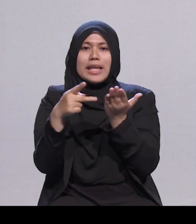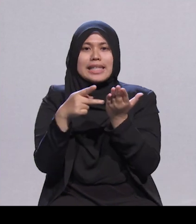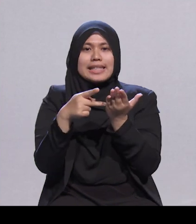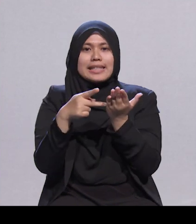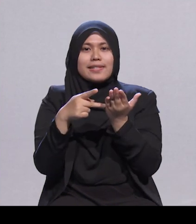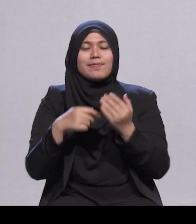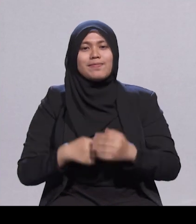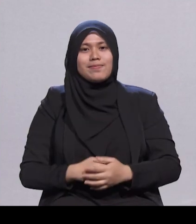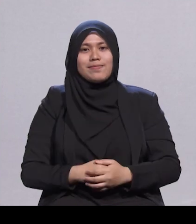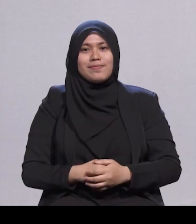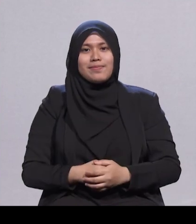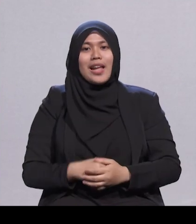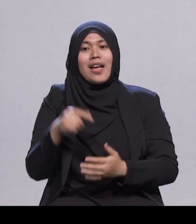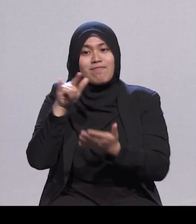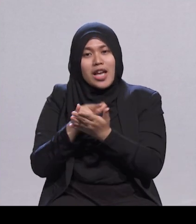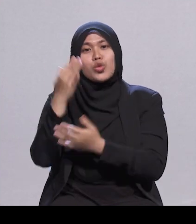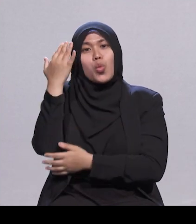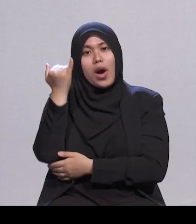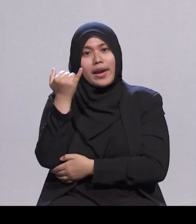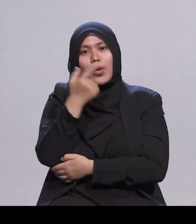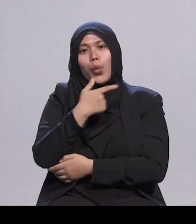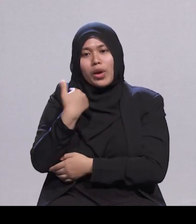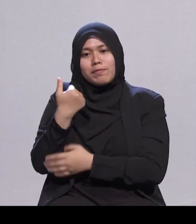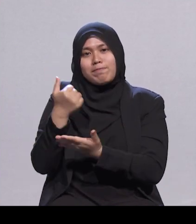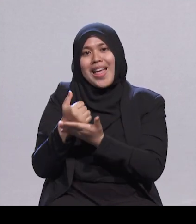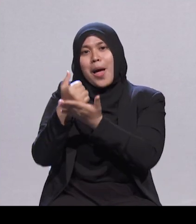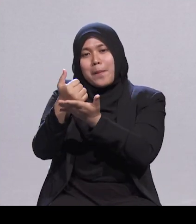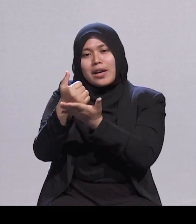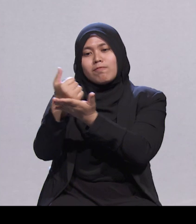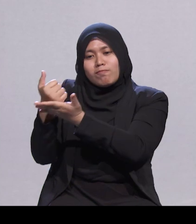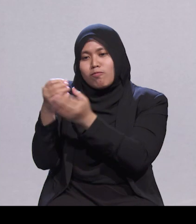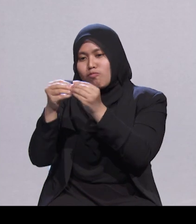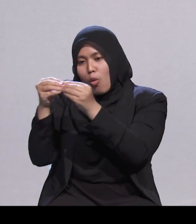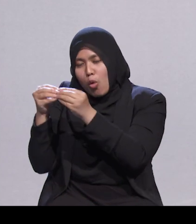akan membolehkan lebih ramai daripada mereka berbuat demikian, seperti Fauzia Ali.